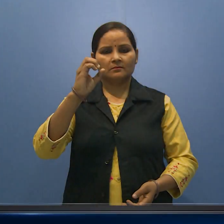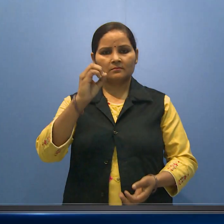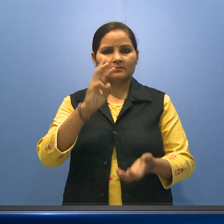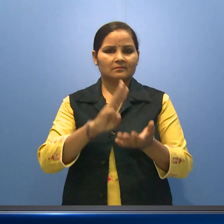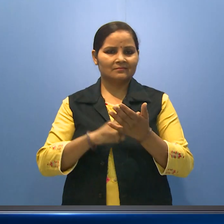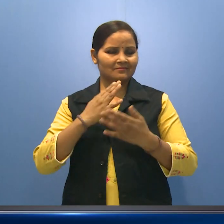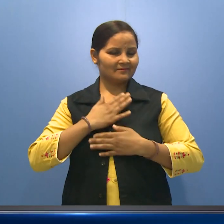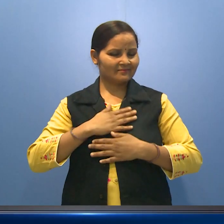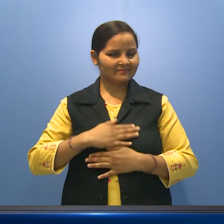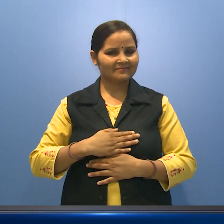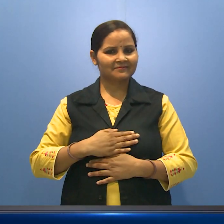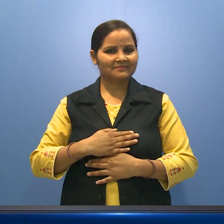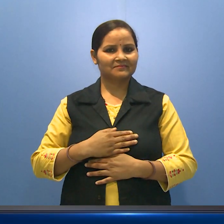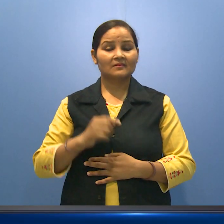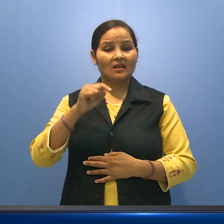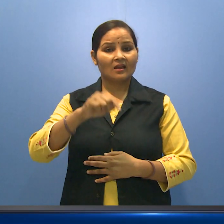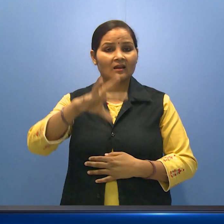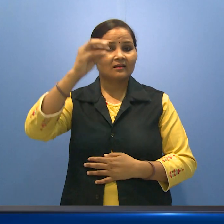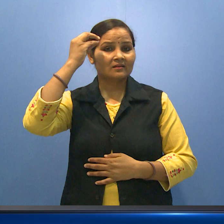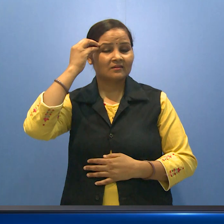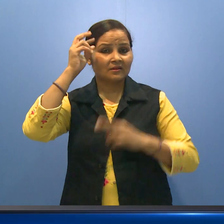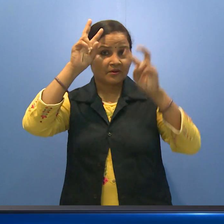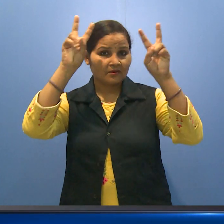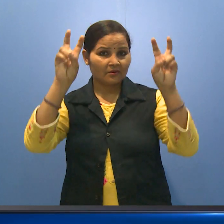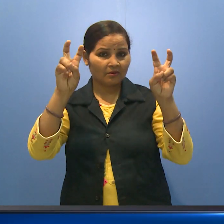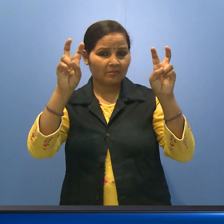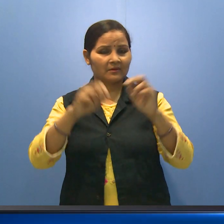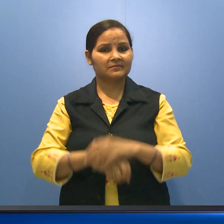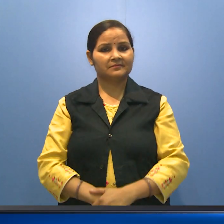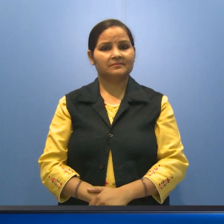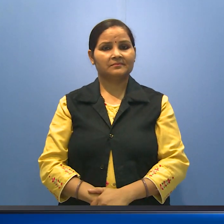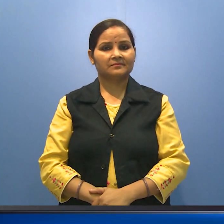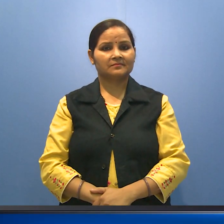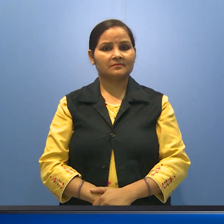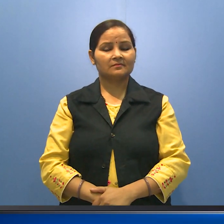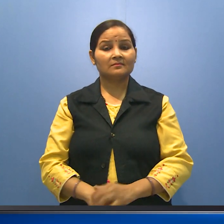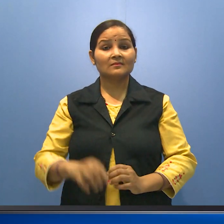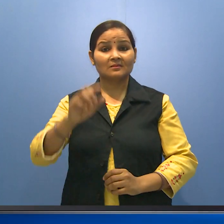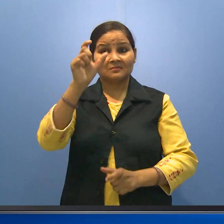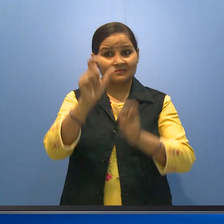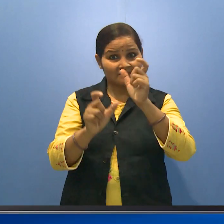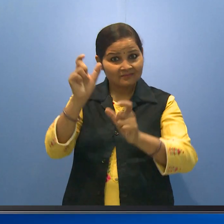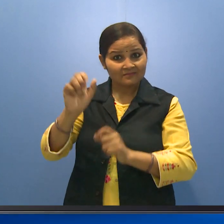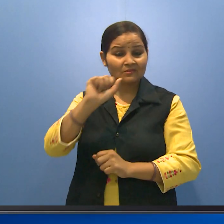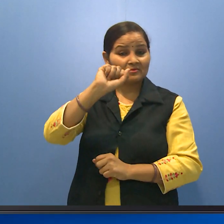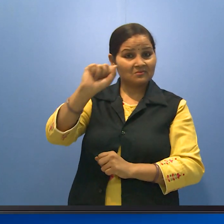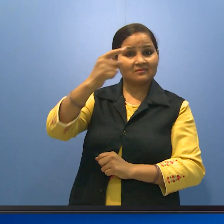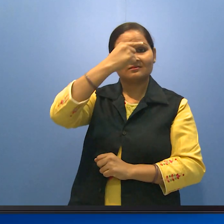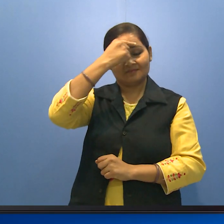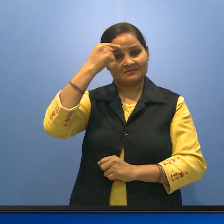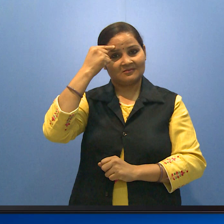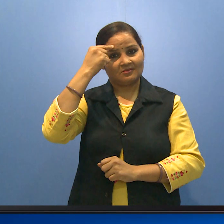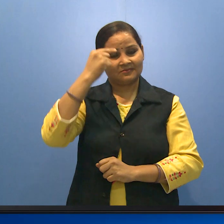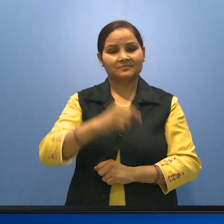ओम शान्ती आज की शिक्षा प्रत्कानी का शिर्षक है मनुष्य और